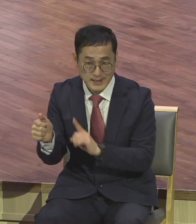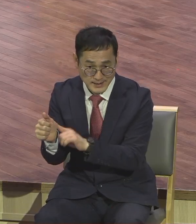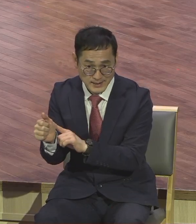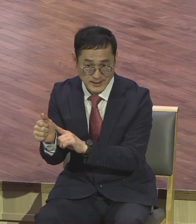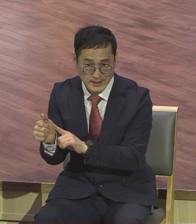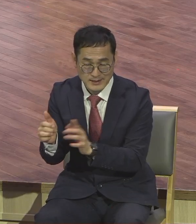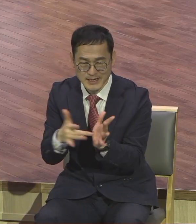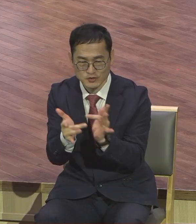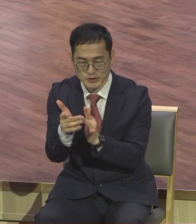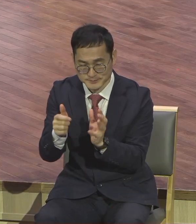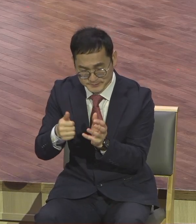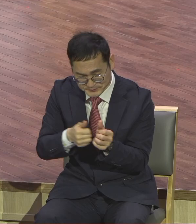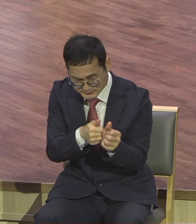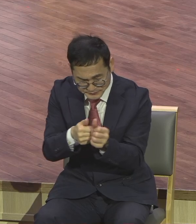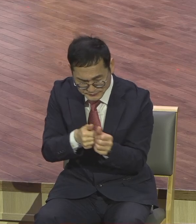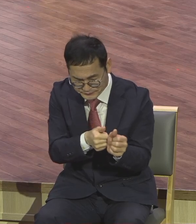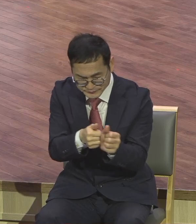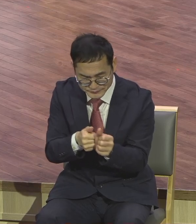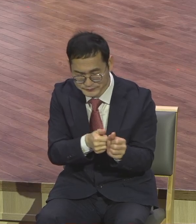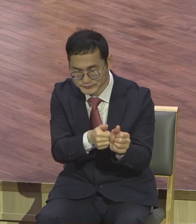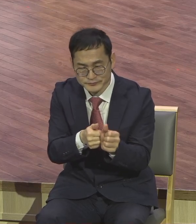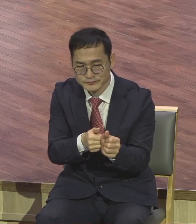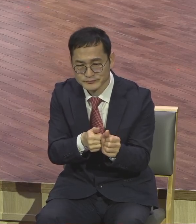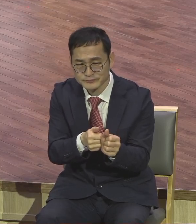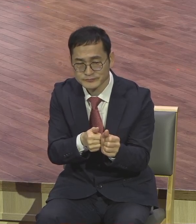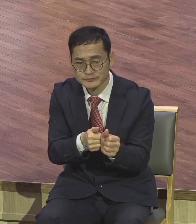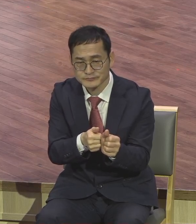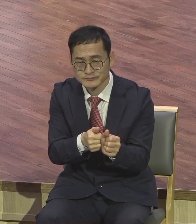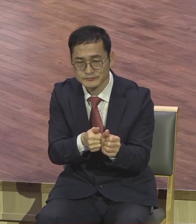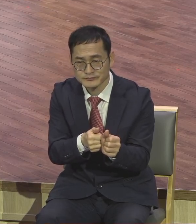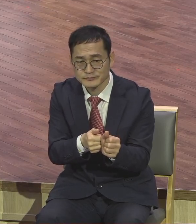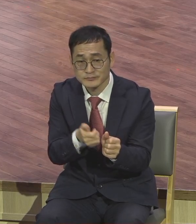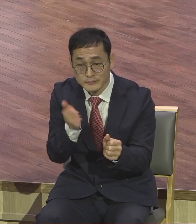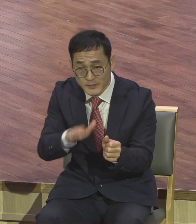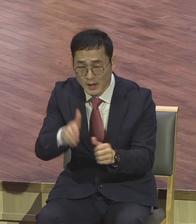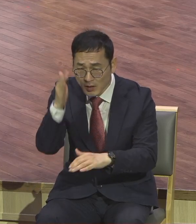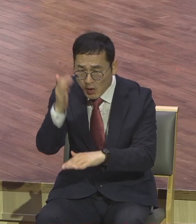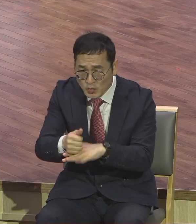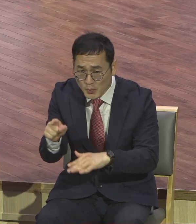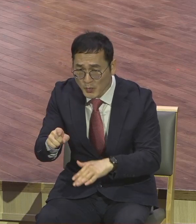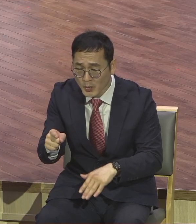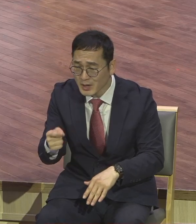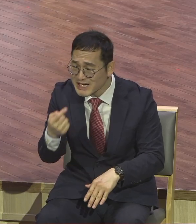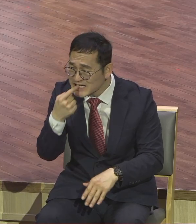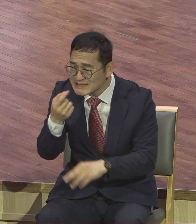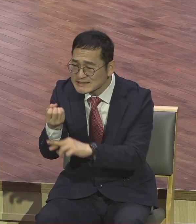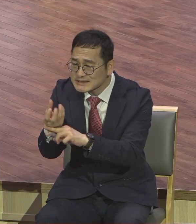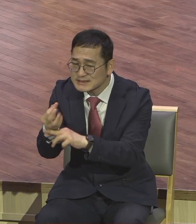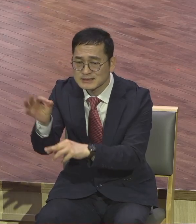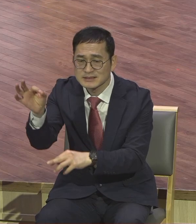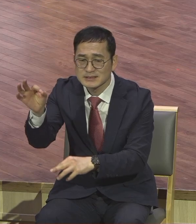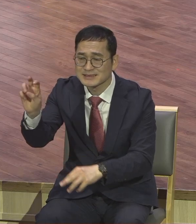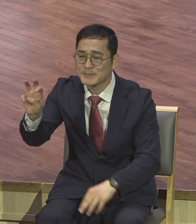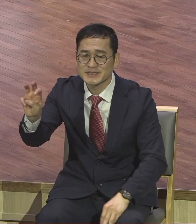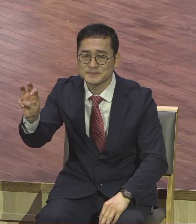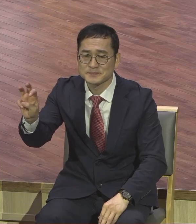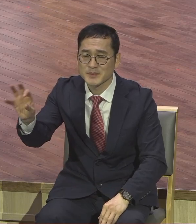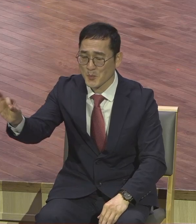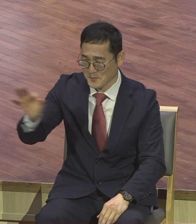따라다니면서 함께 했지만 예수님을 은삼십에 팔아버렸습니다. 예수를